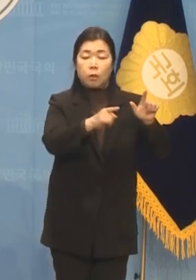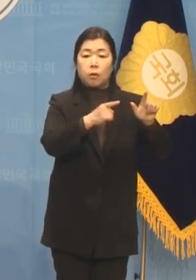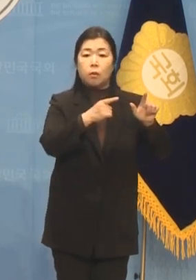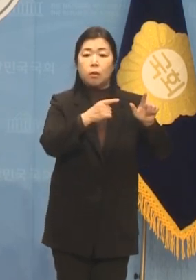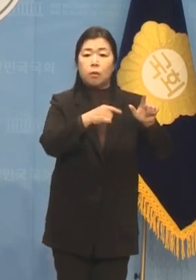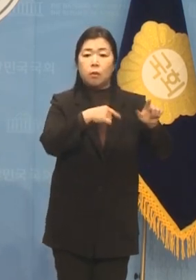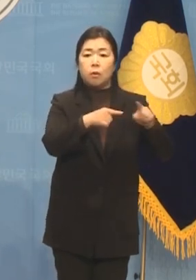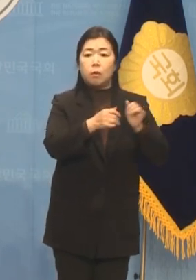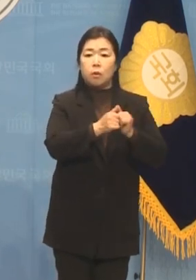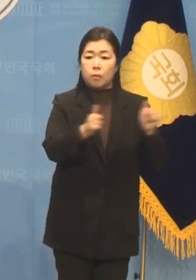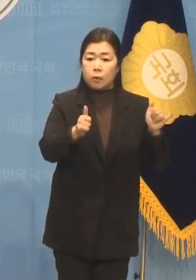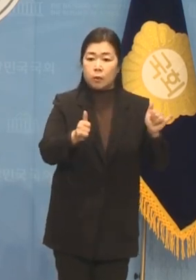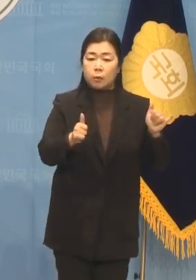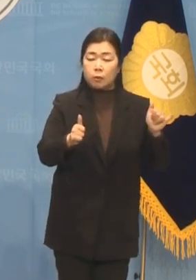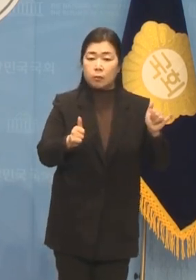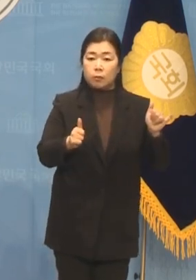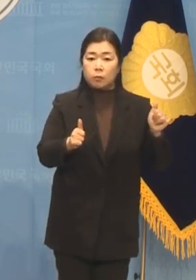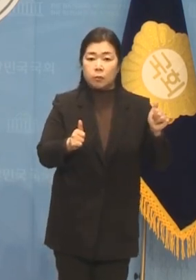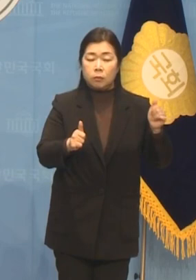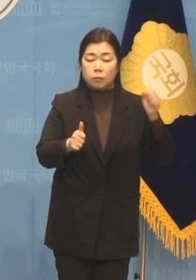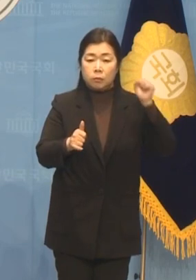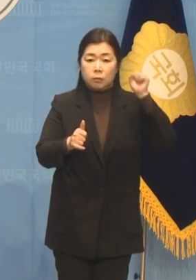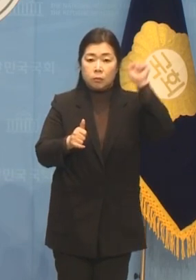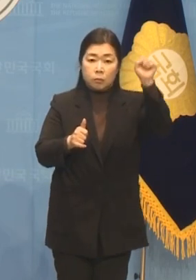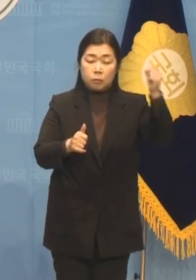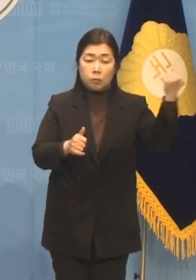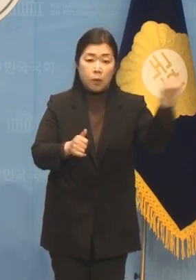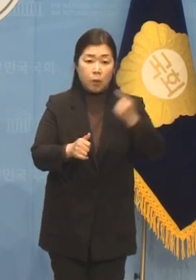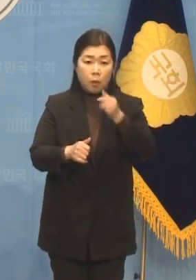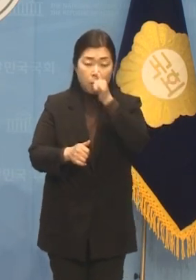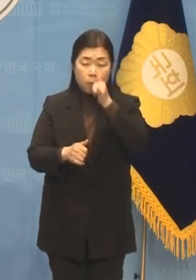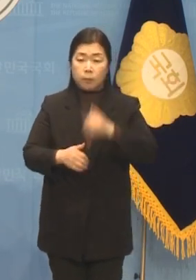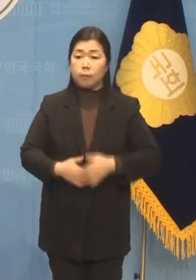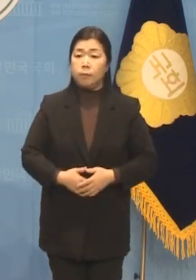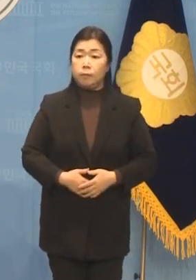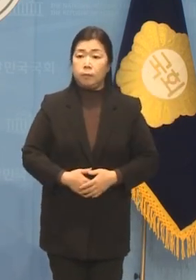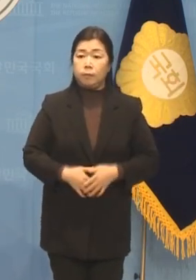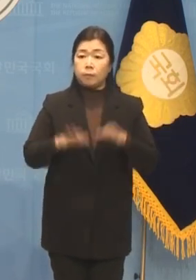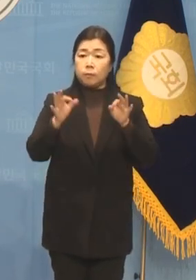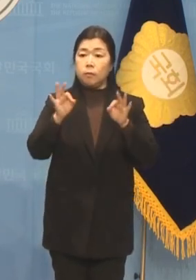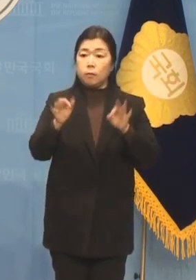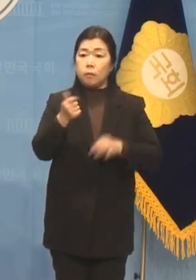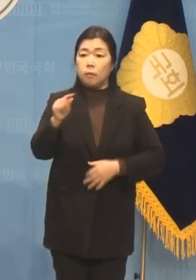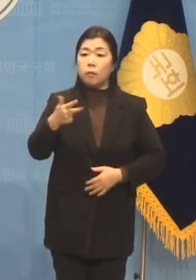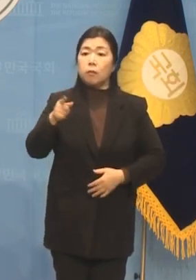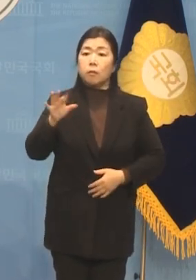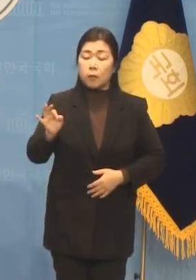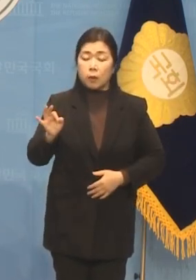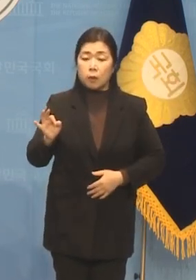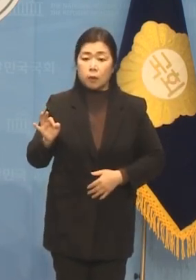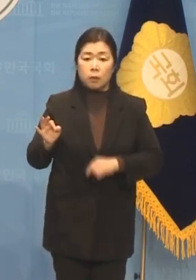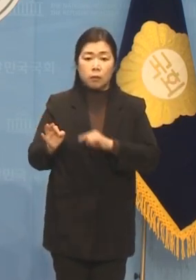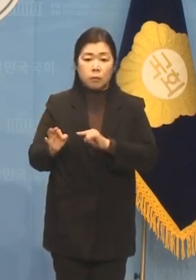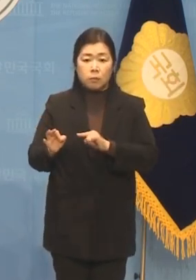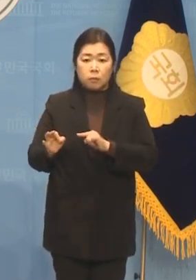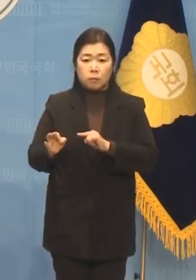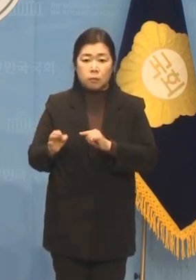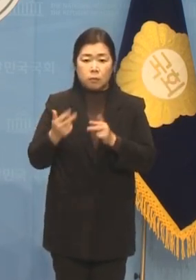제기되기 시작했습니다. 저는 25살 야당 총재 김대중의